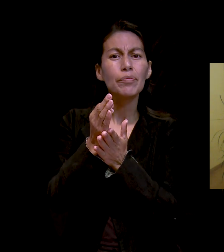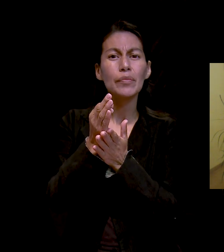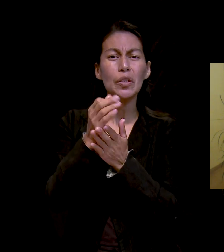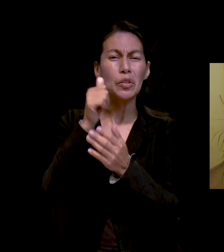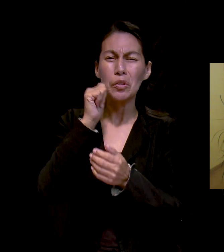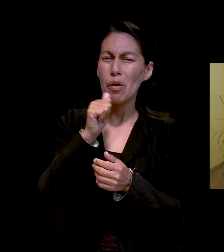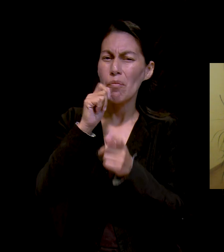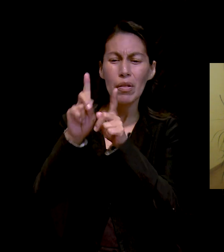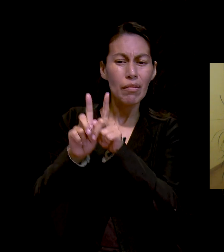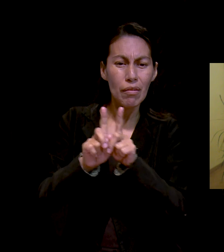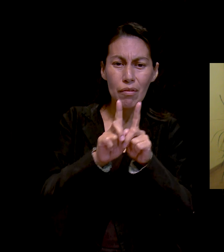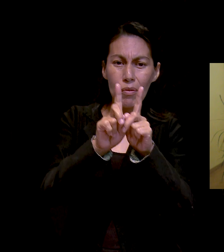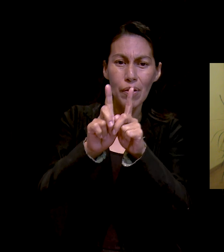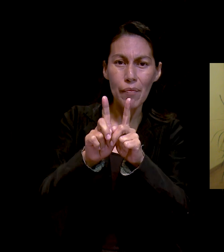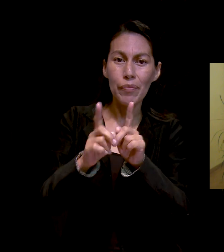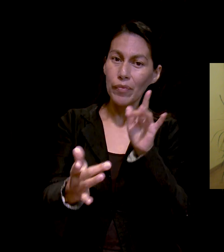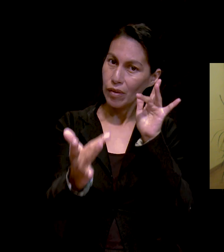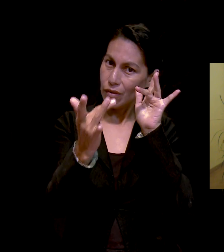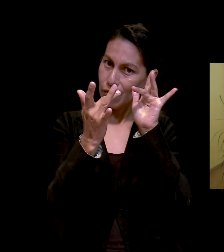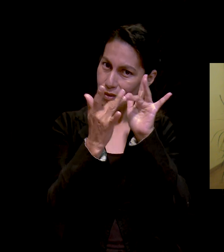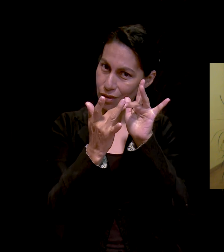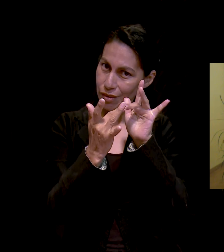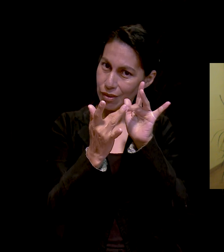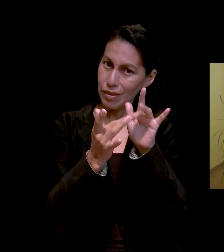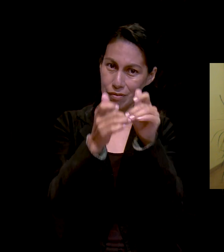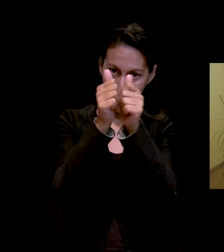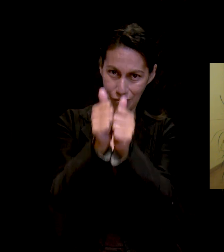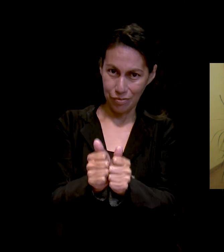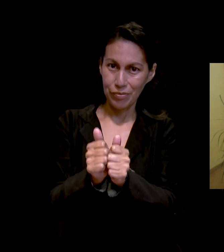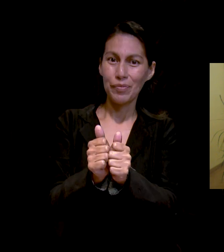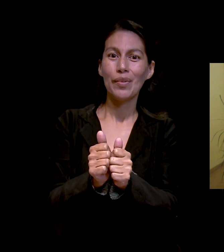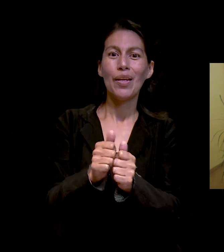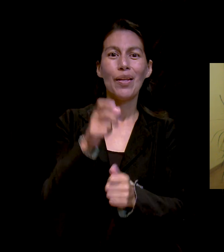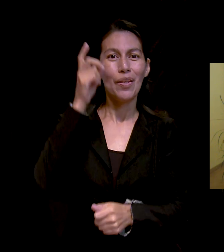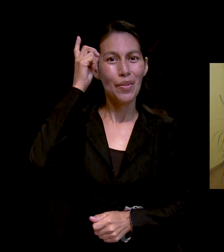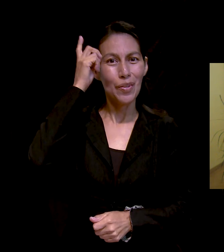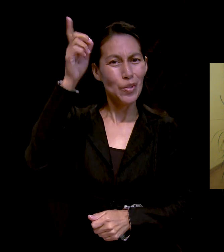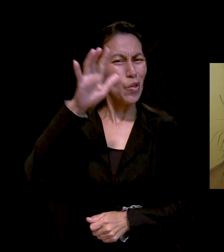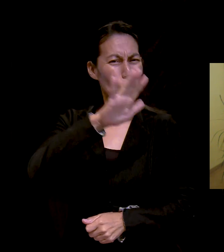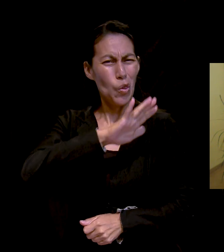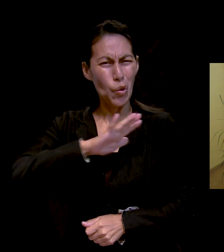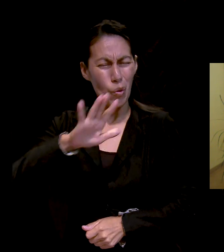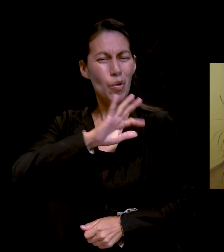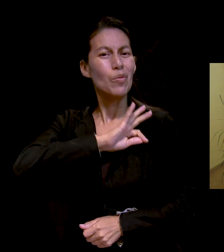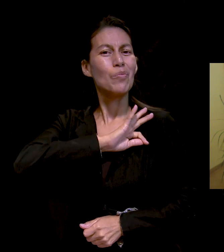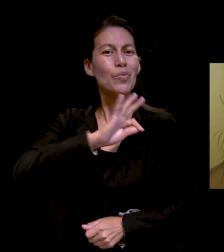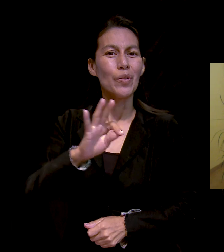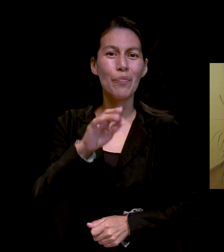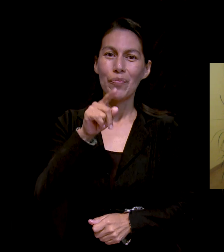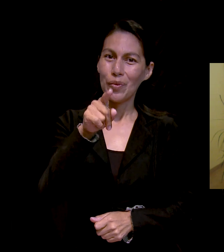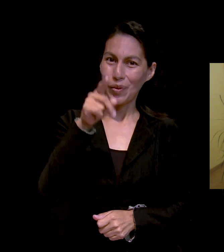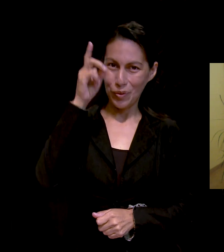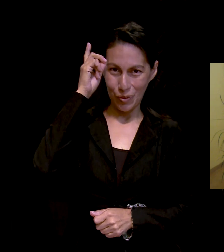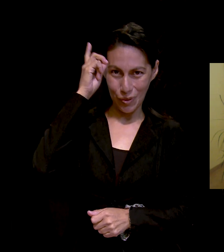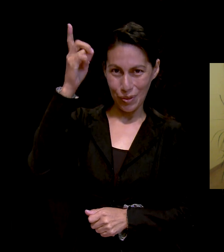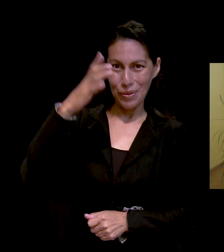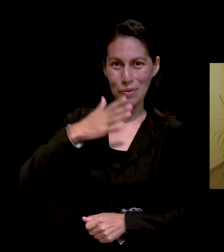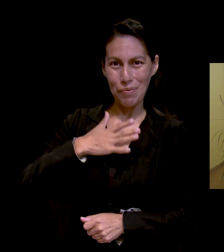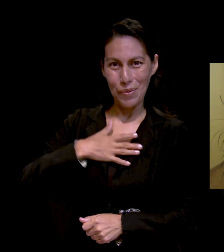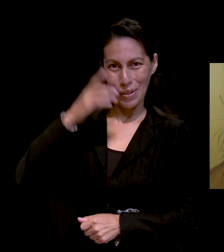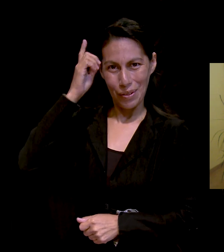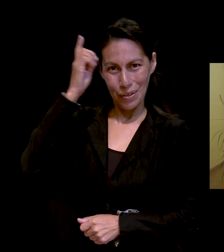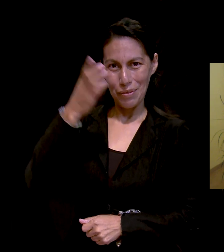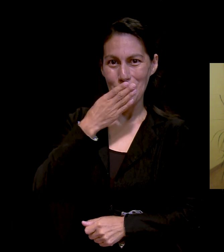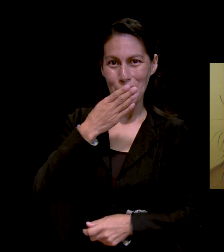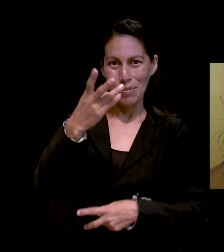aprendamos juntos del Dios de lo imposible, tu Dios y mi Dios. Bienvenidos a un